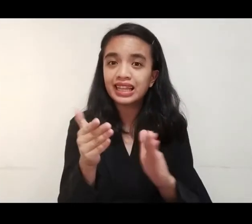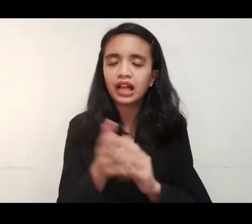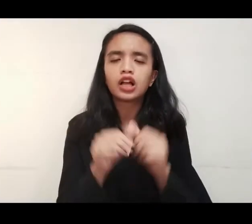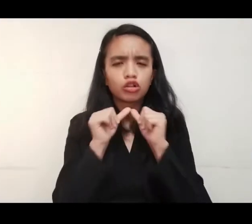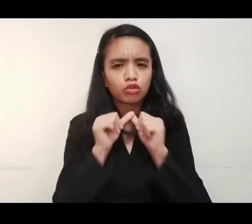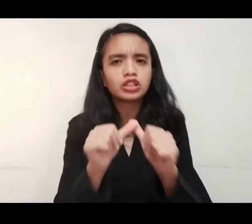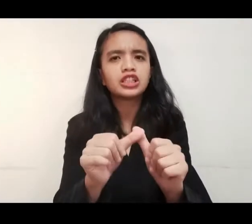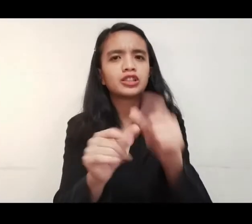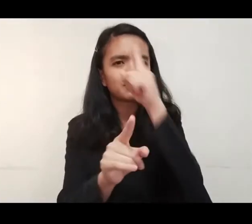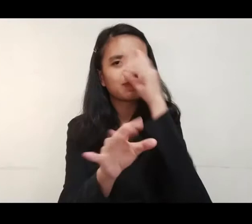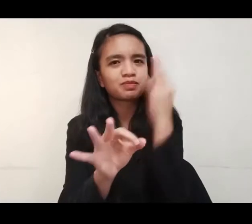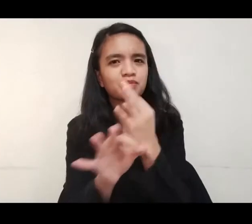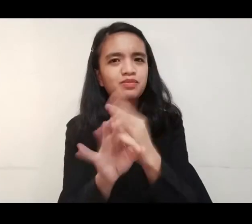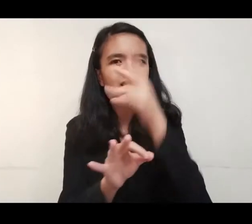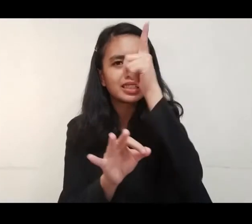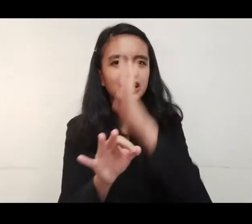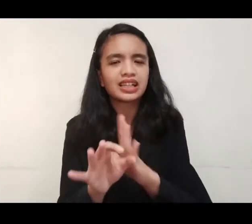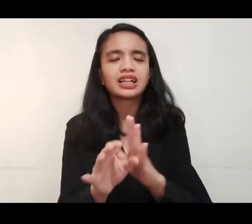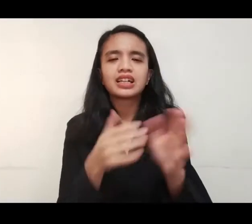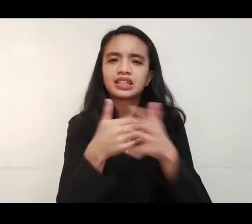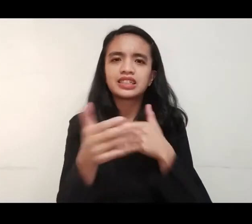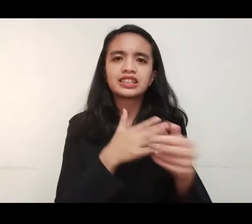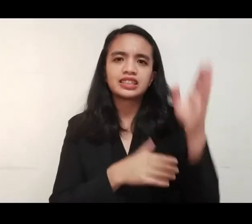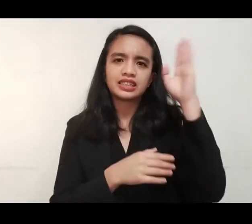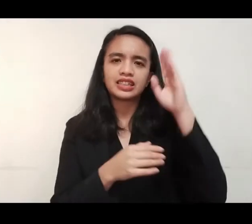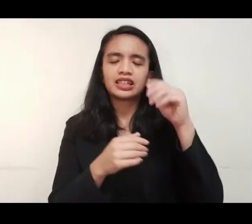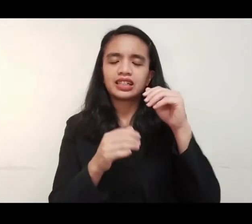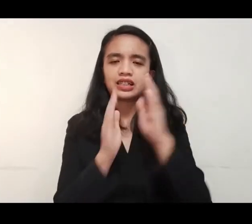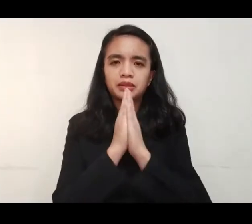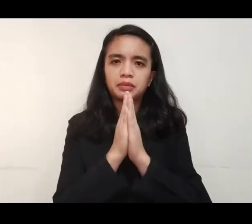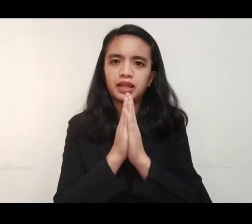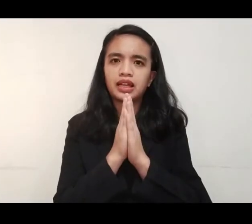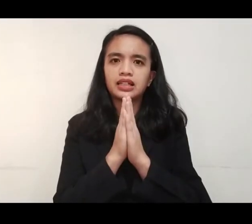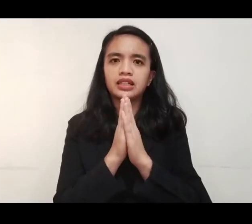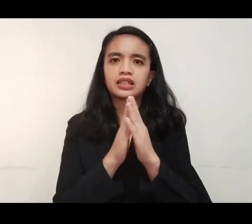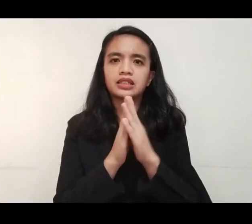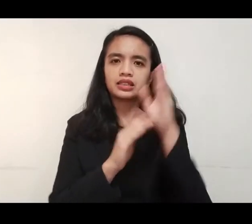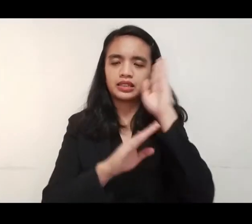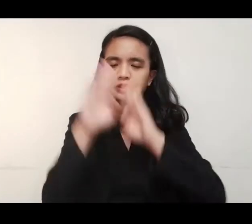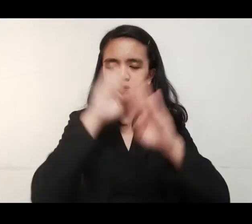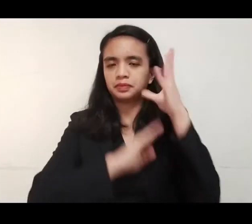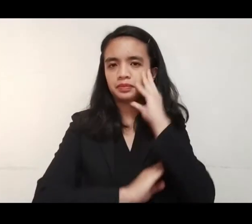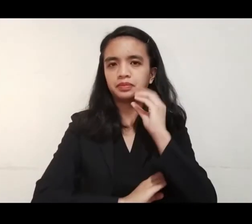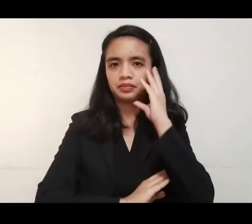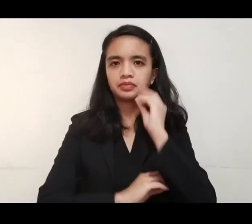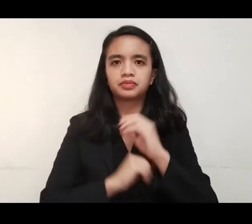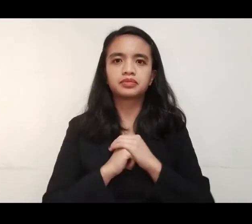iparating ng kanta na patuloy na manalig sa Diyos sa kabila ng nararanasang pandemya.